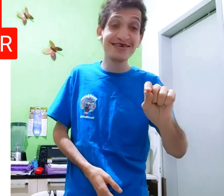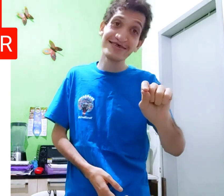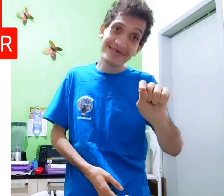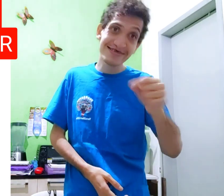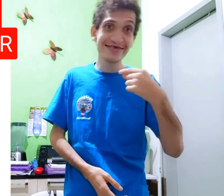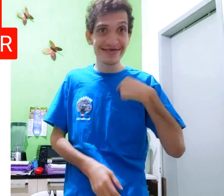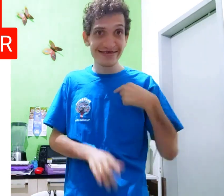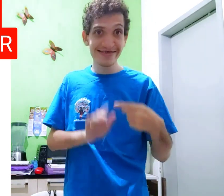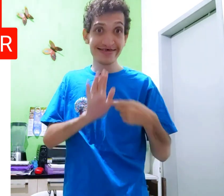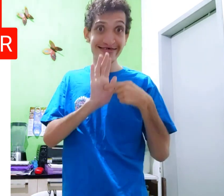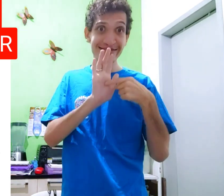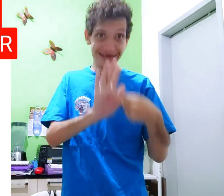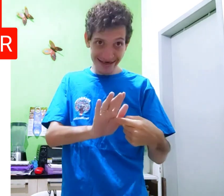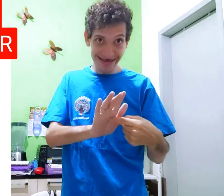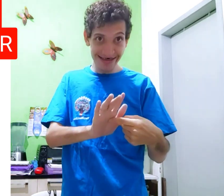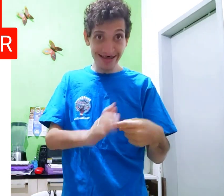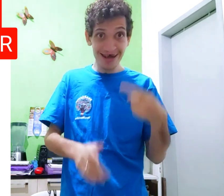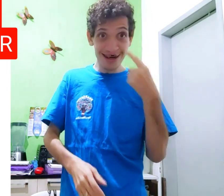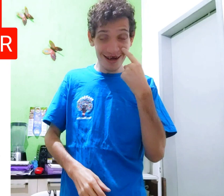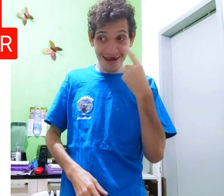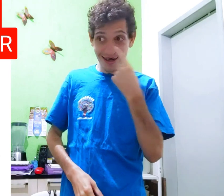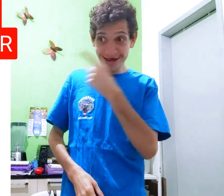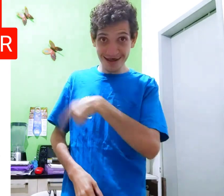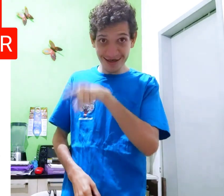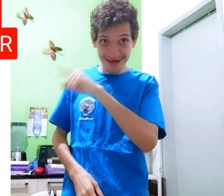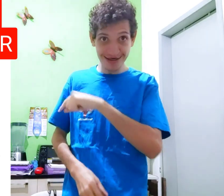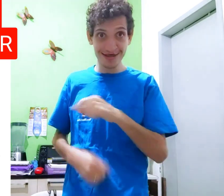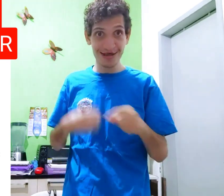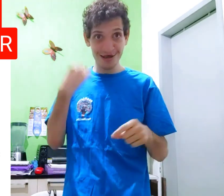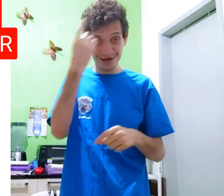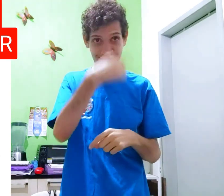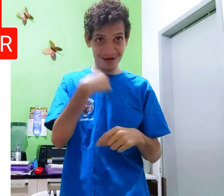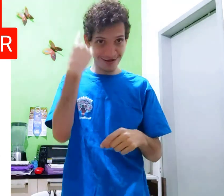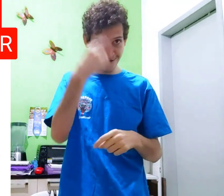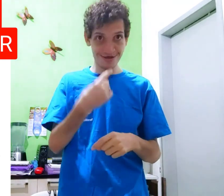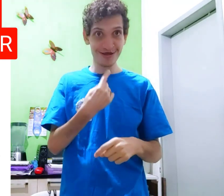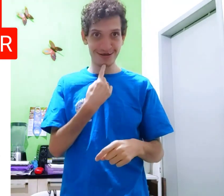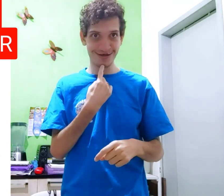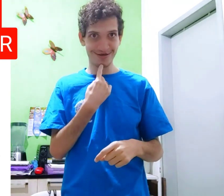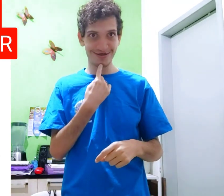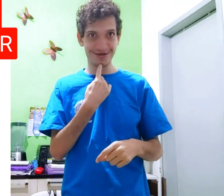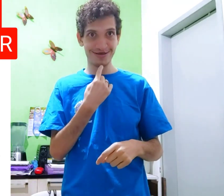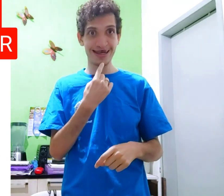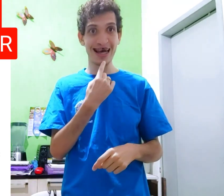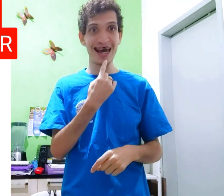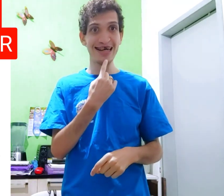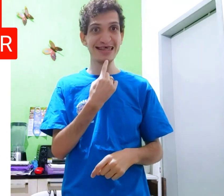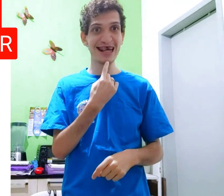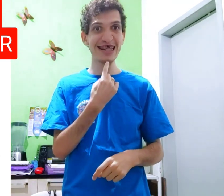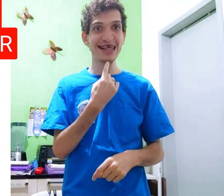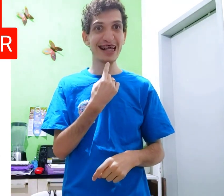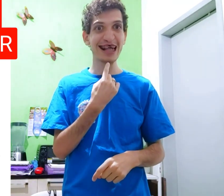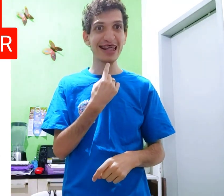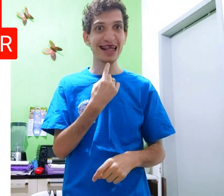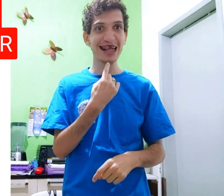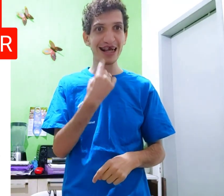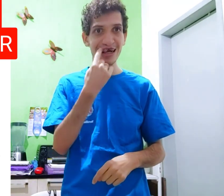escrito o quê? Então, eu vou te mostrar. Olha. Isso daqui, o rosto, a boca,